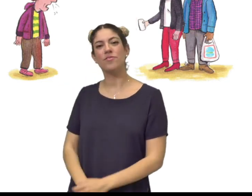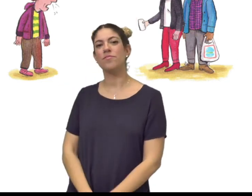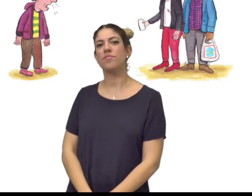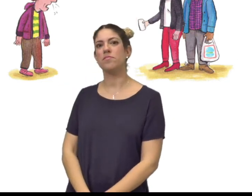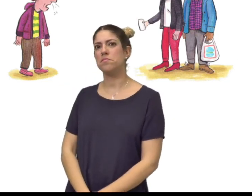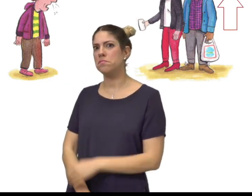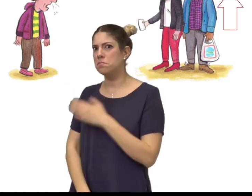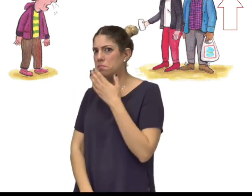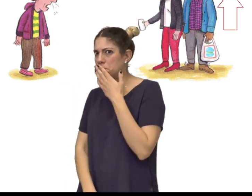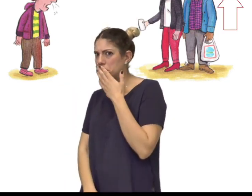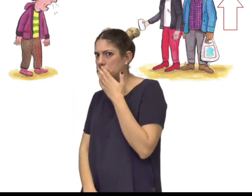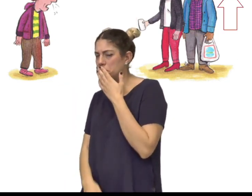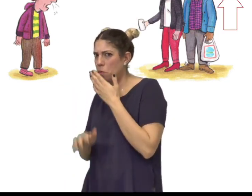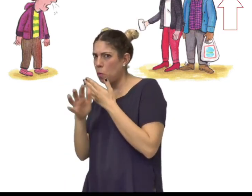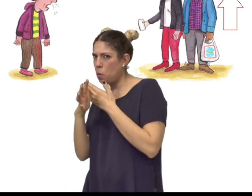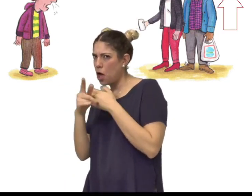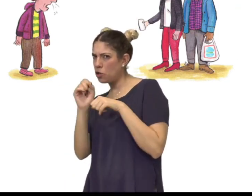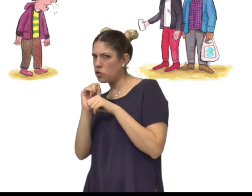אוי, אולי זו קורונה?